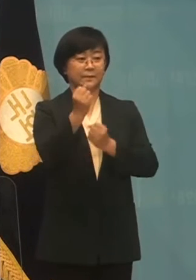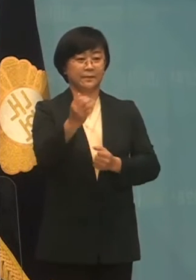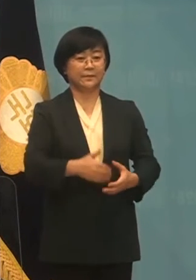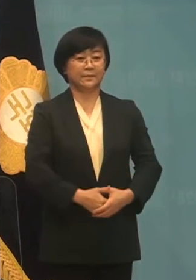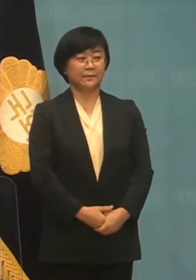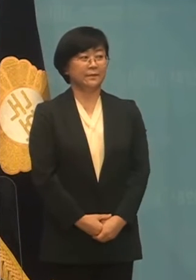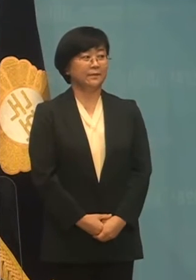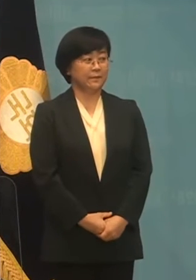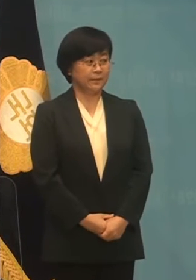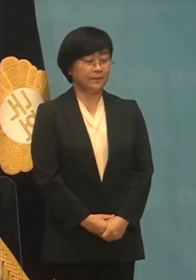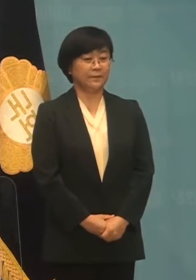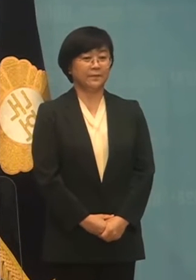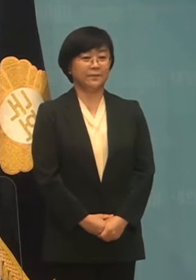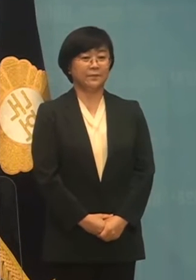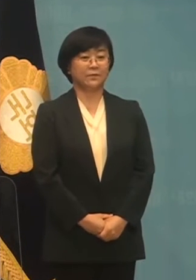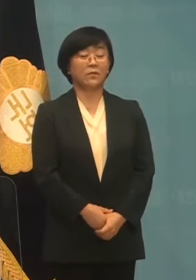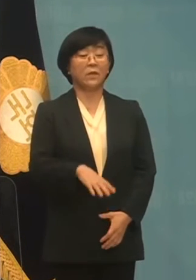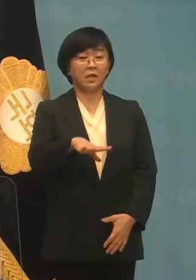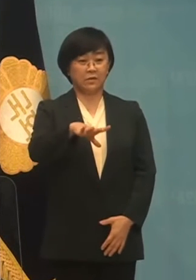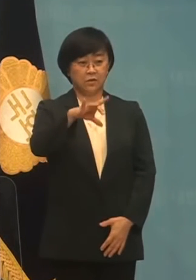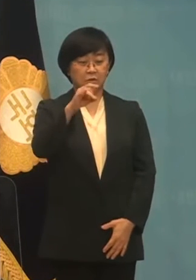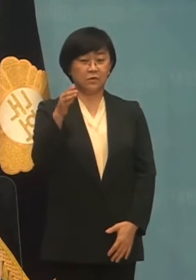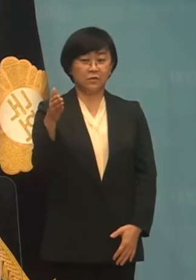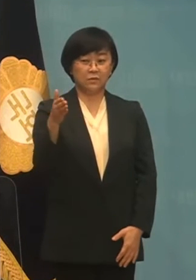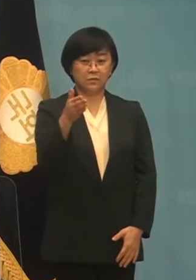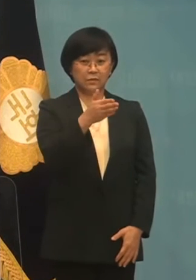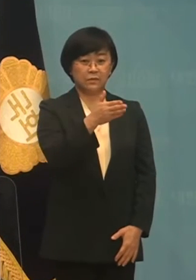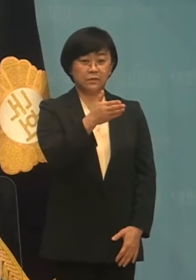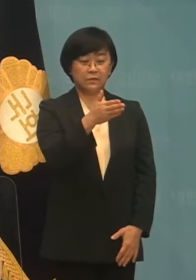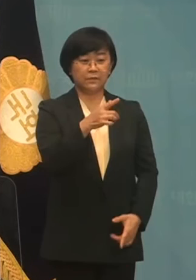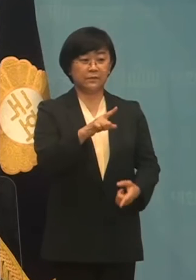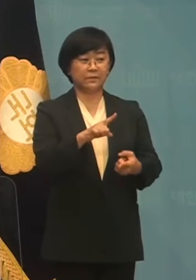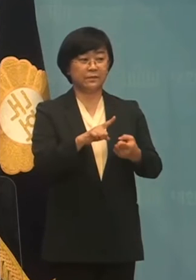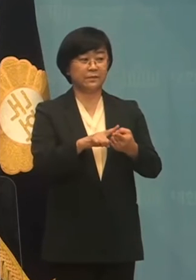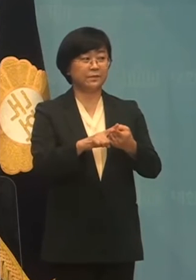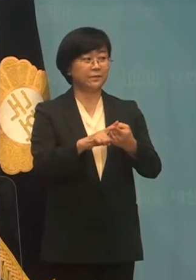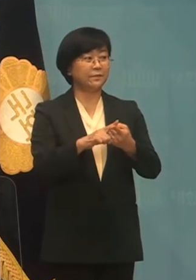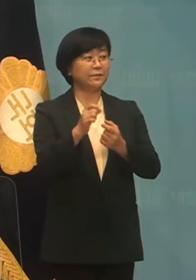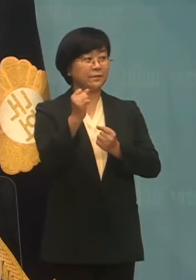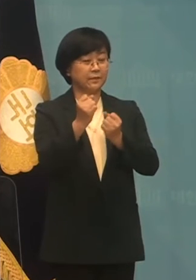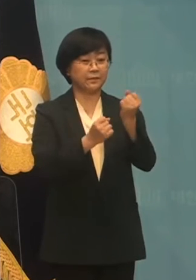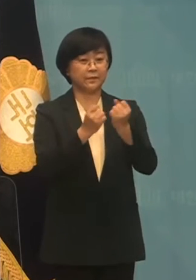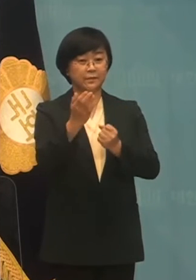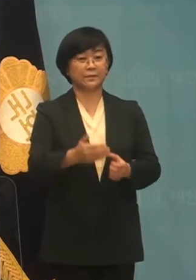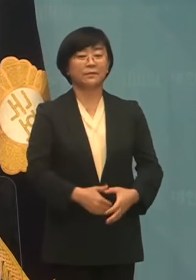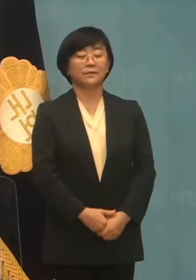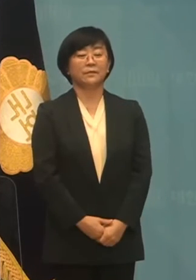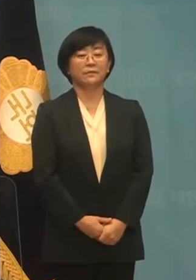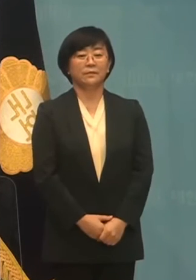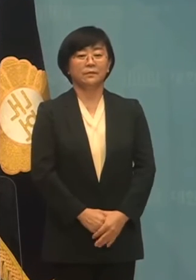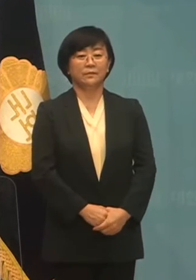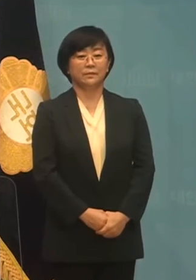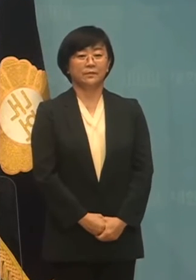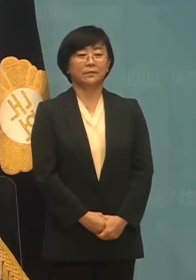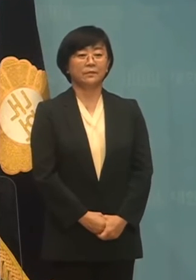저분 다시 해라. 마스크 벌써 된다고 제가 얘기를 들어서 수고하겠습니다.